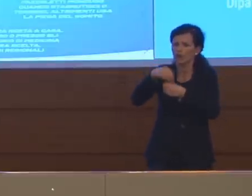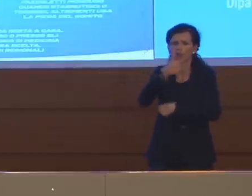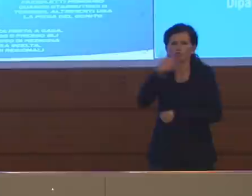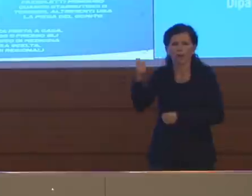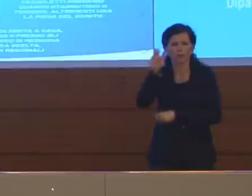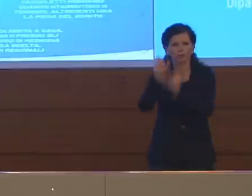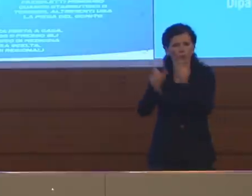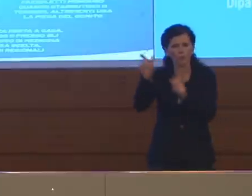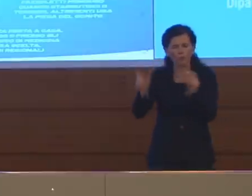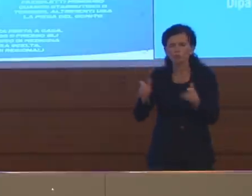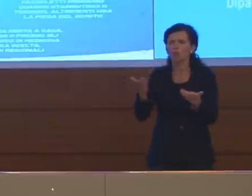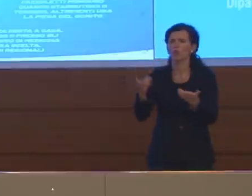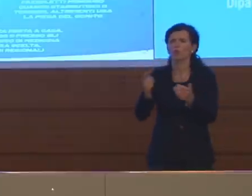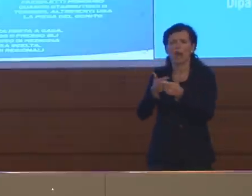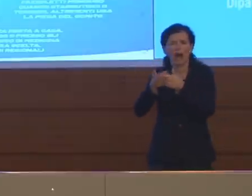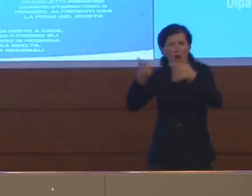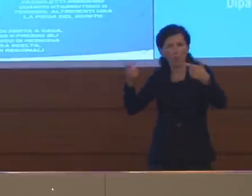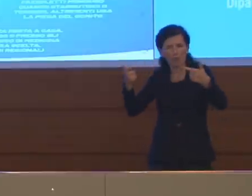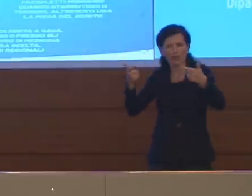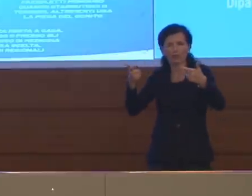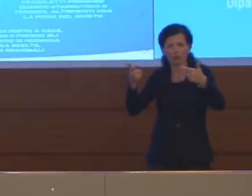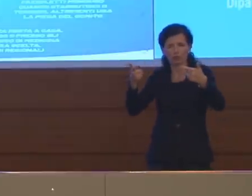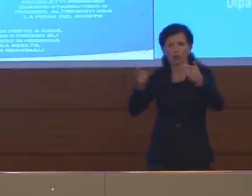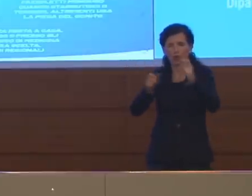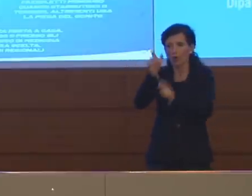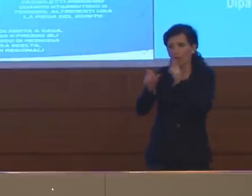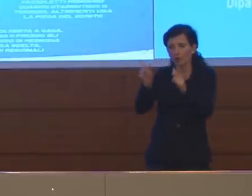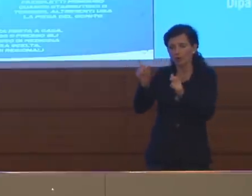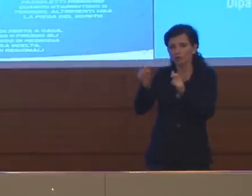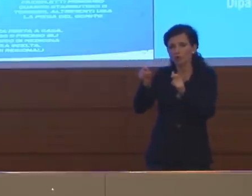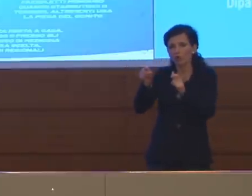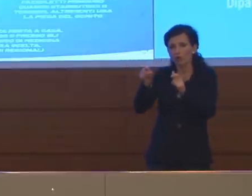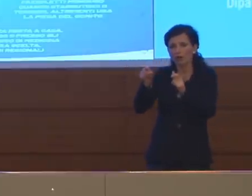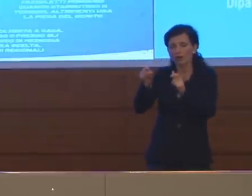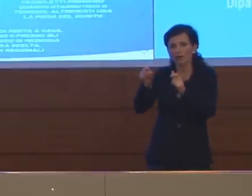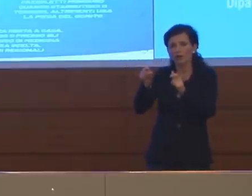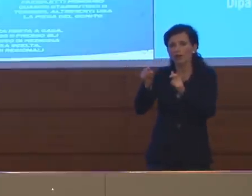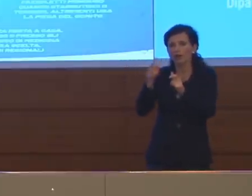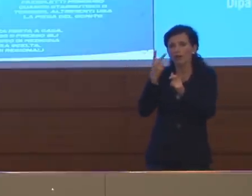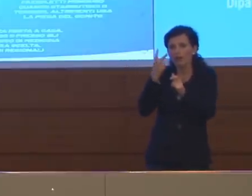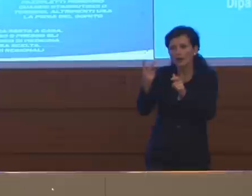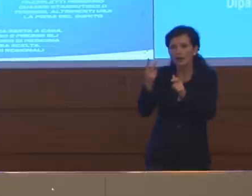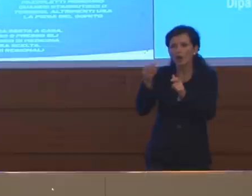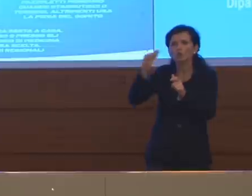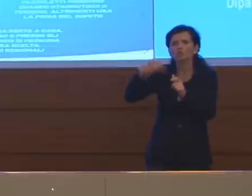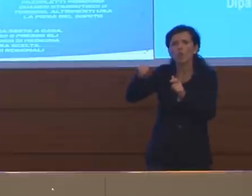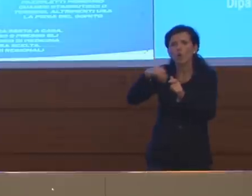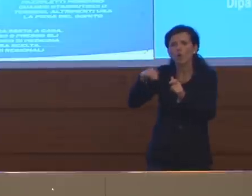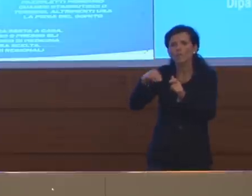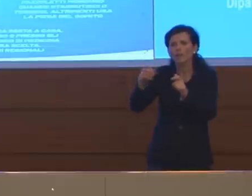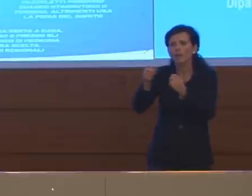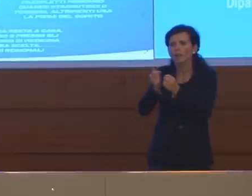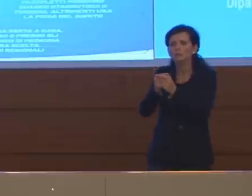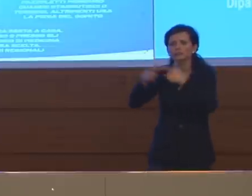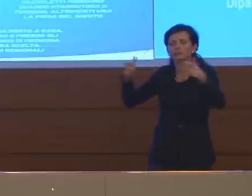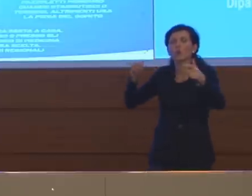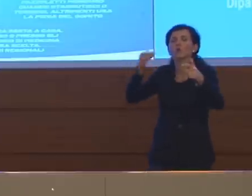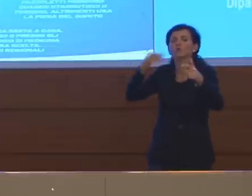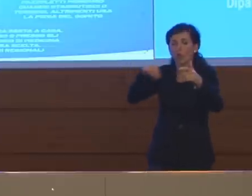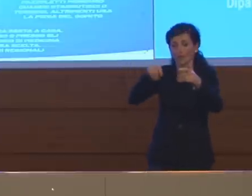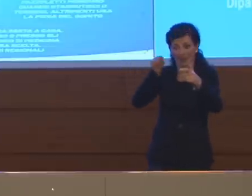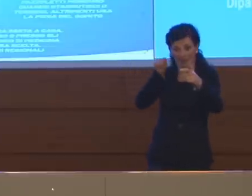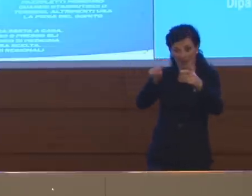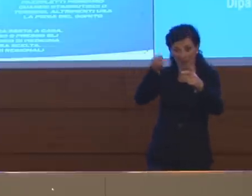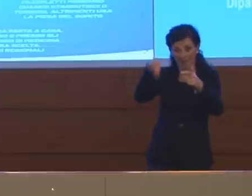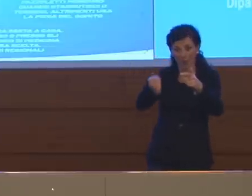'aumento assoluto del numero non è un dato di per sé, serve capire dove avviene questo numero. Se viene concentrato lì,